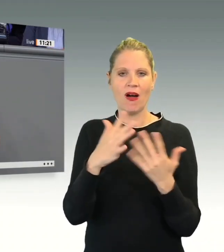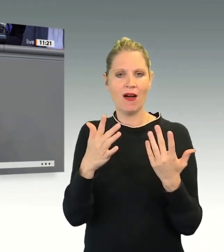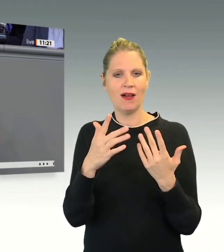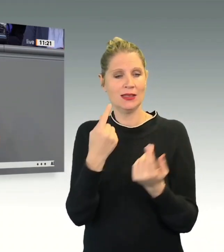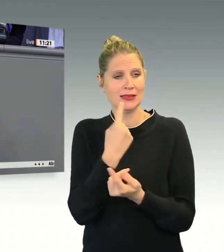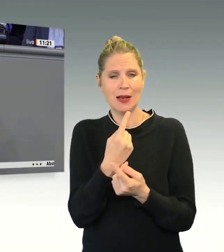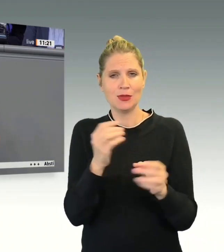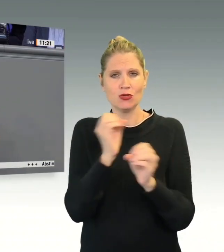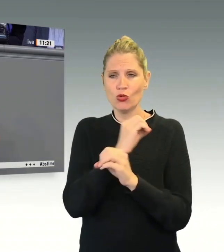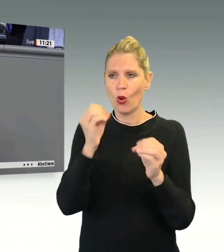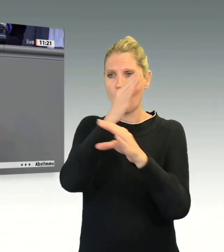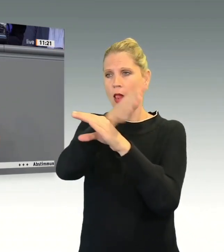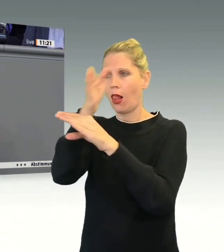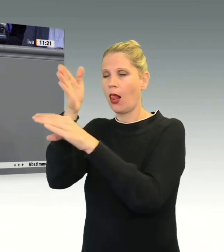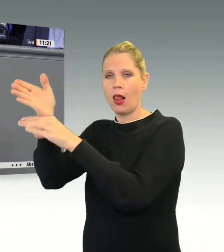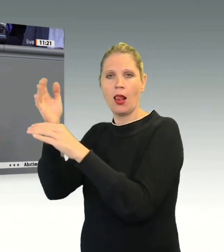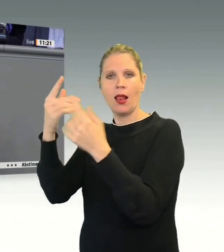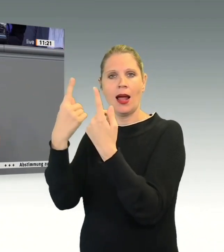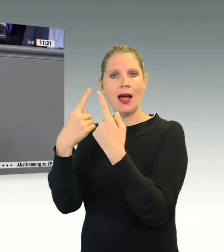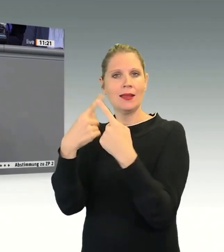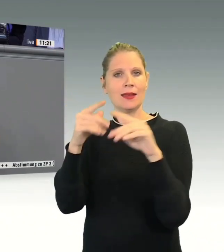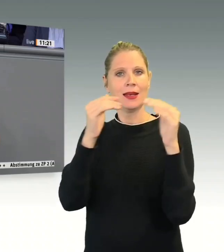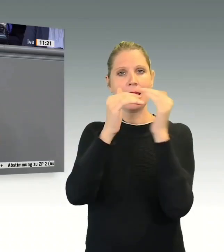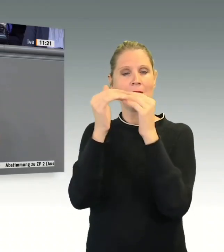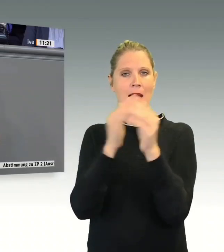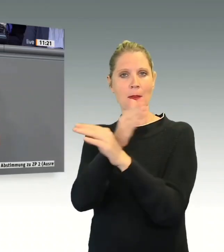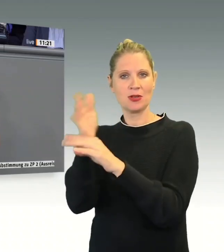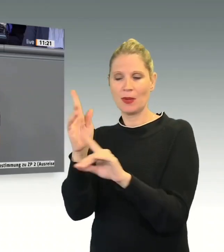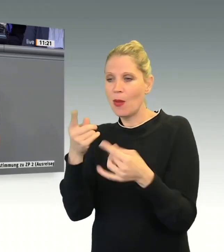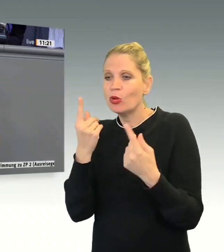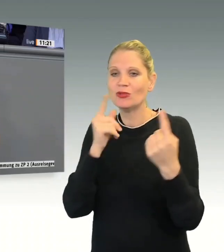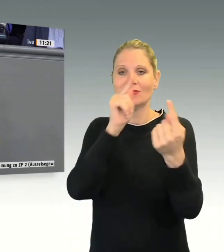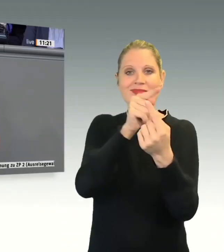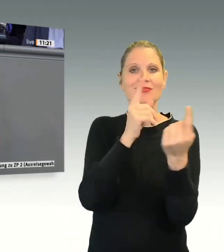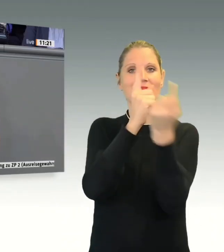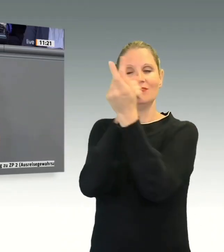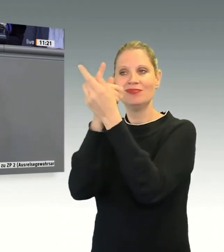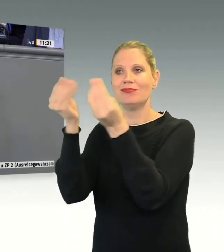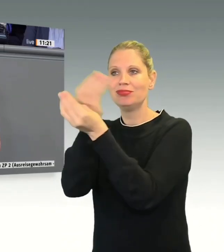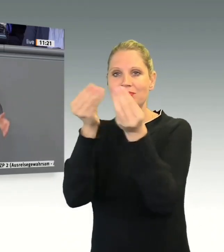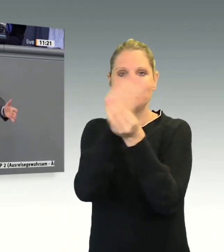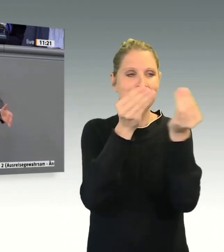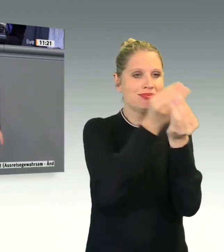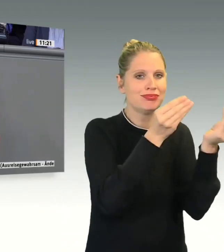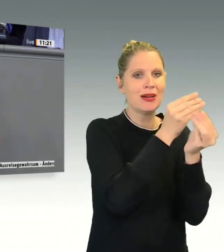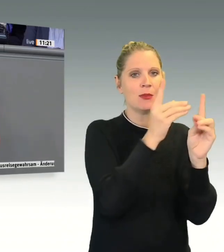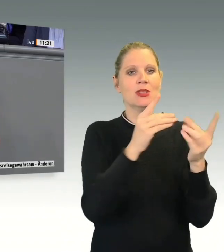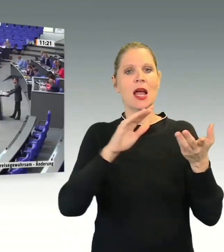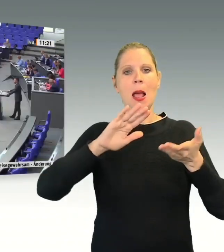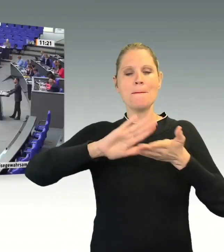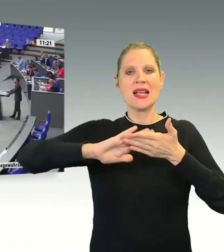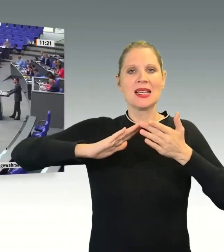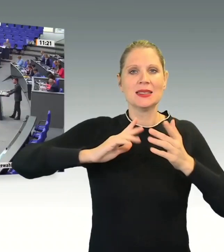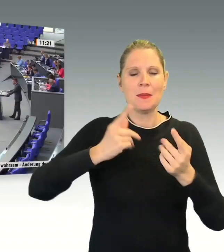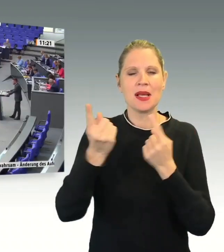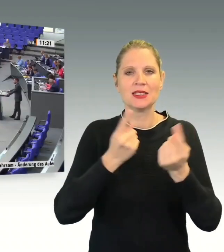Die brauchen wir, damit Abschiebungen auch tatsächlich stattfinden können. Eine isolierte Verlängerung des Ausreisegewahrsams ohne solche Migrationsabkommen bringt überhaupt nichts.